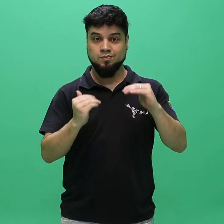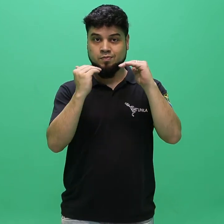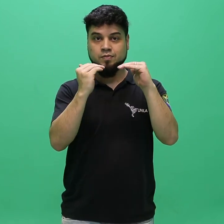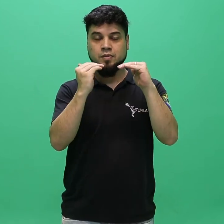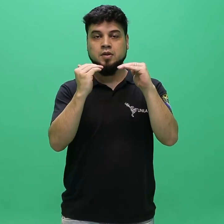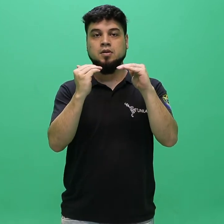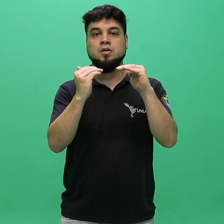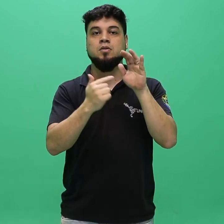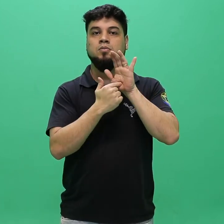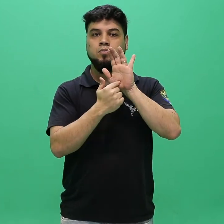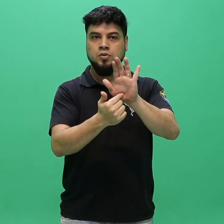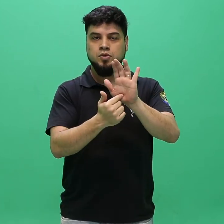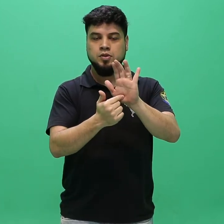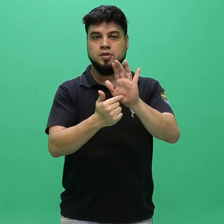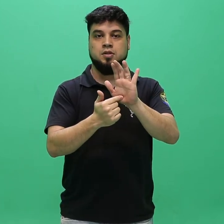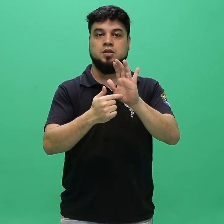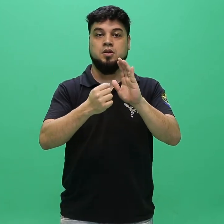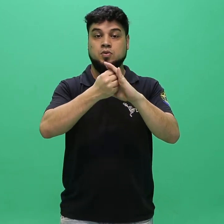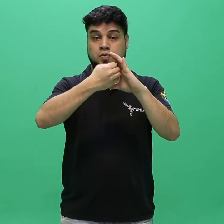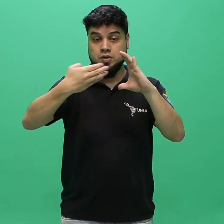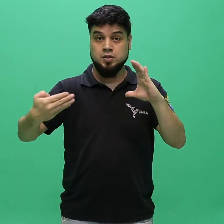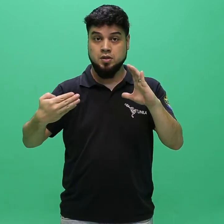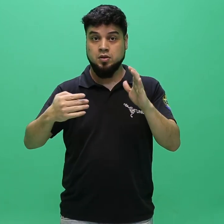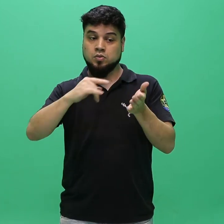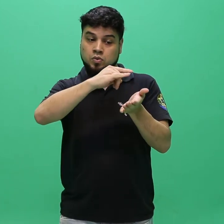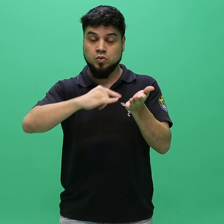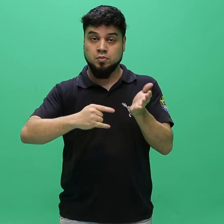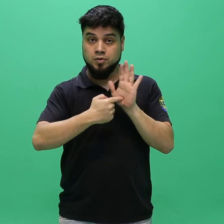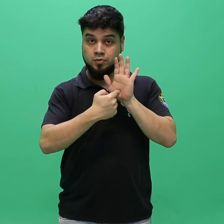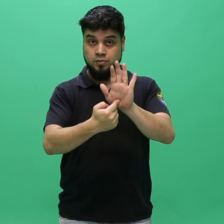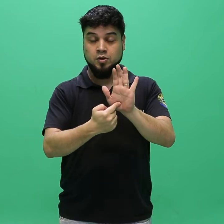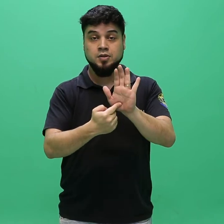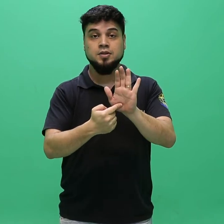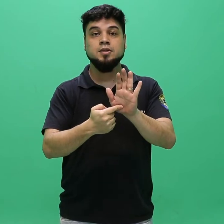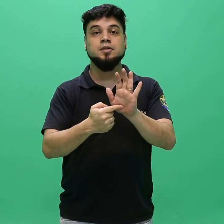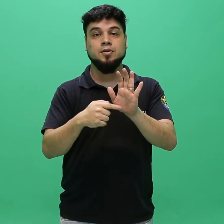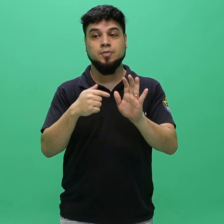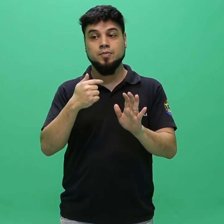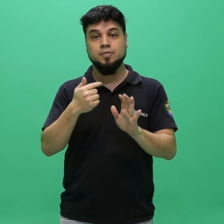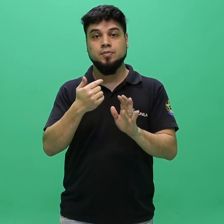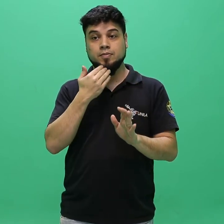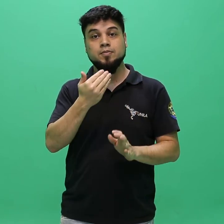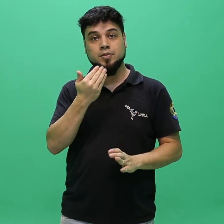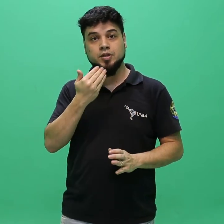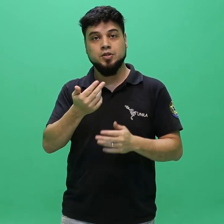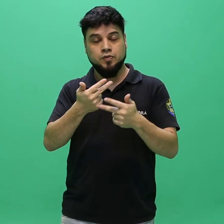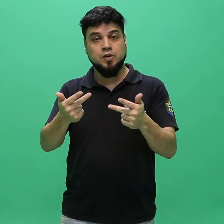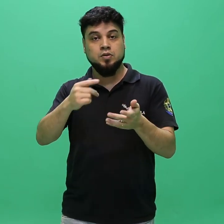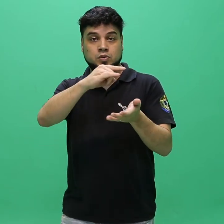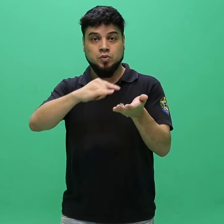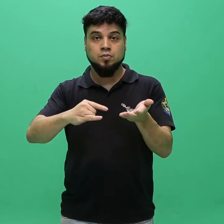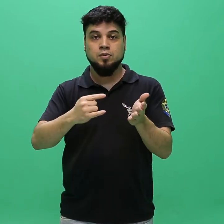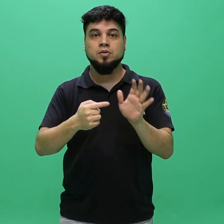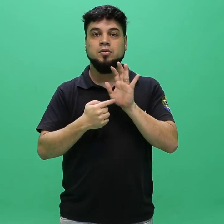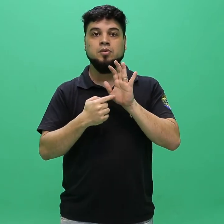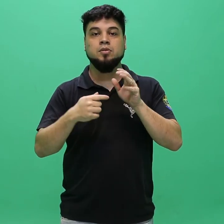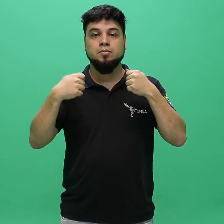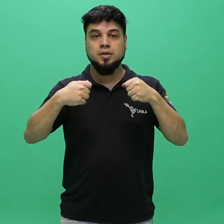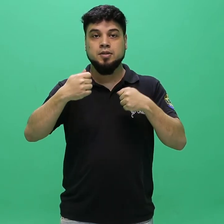empatados por meio de publicação digital de convocação, documentos que comprovem a renda familiar,